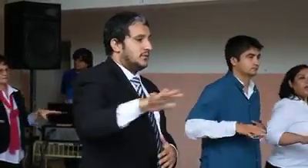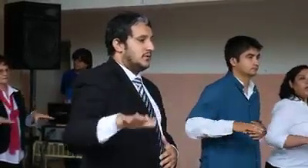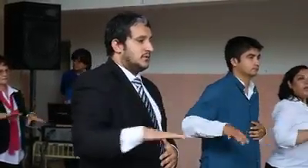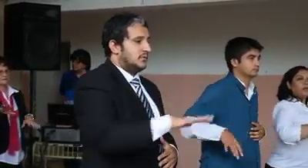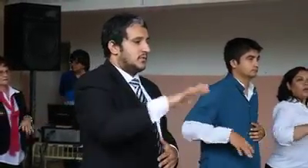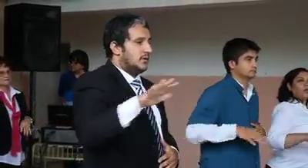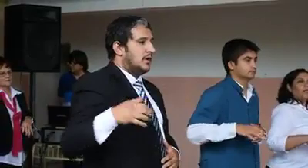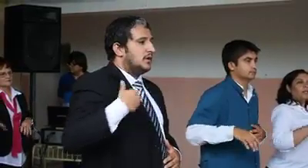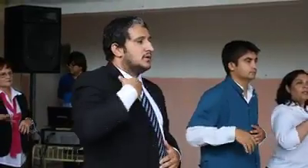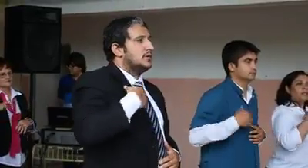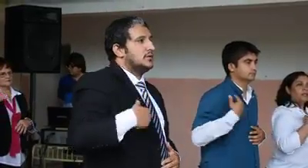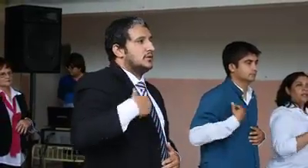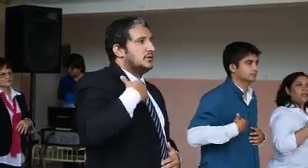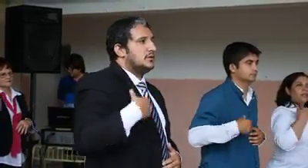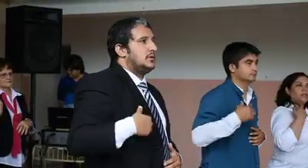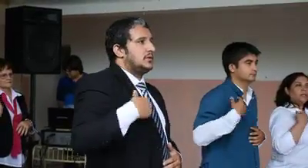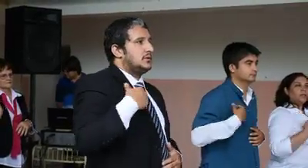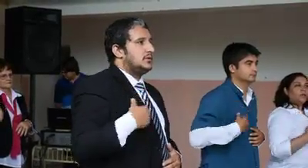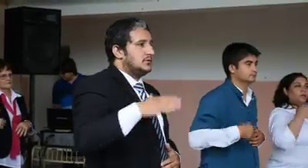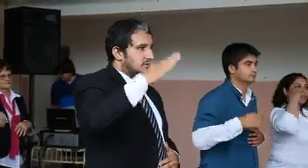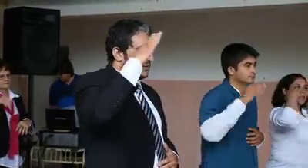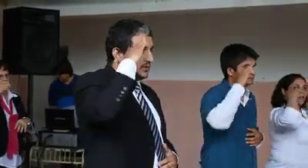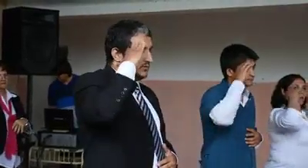argentino salud,